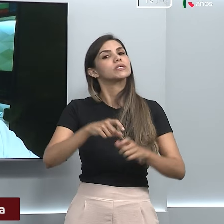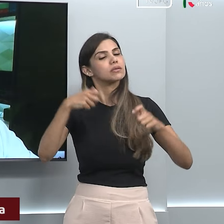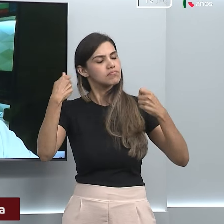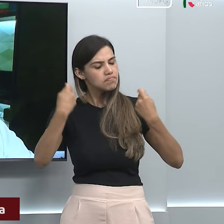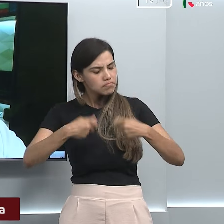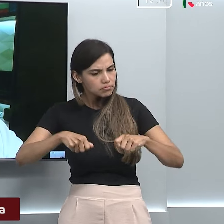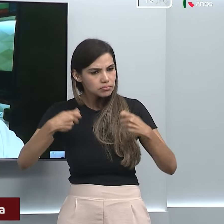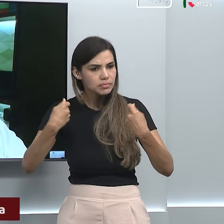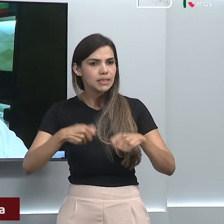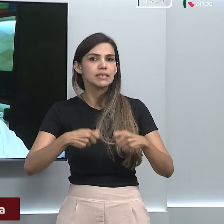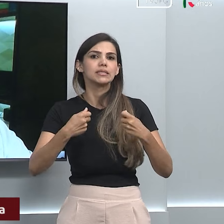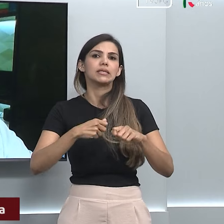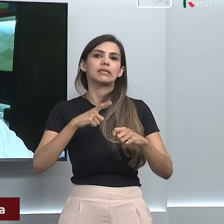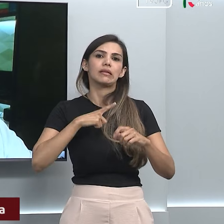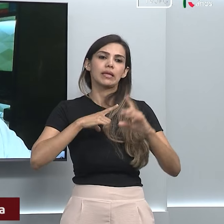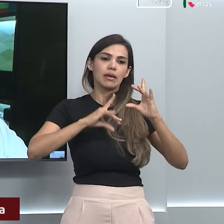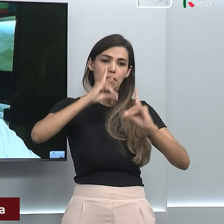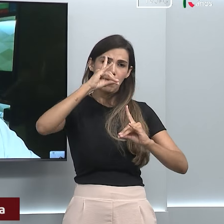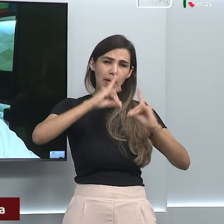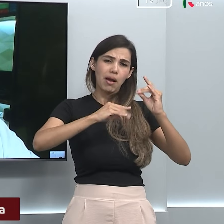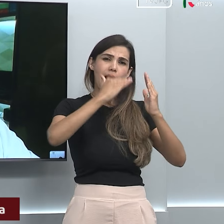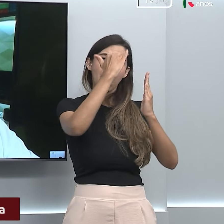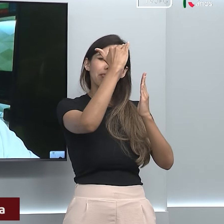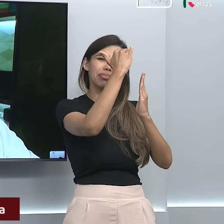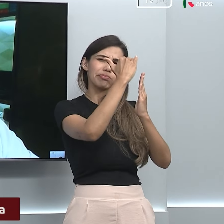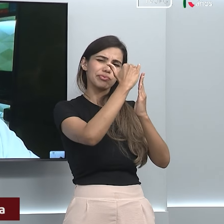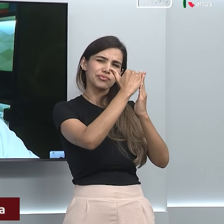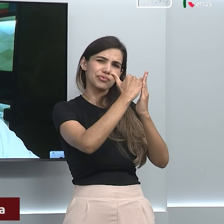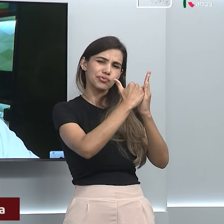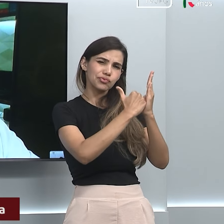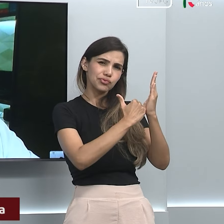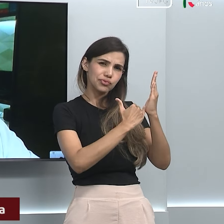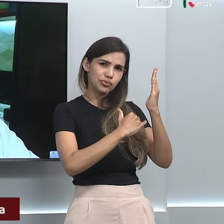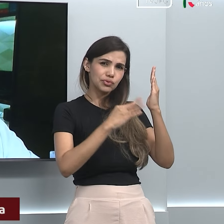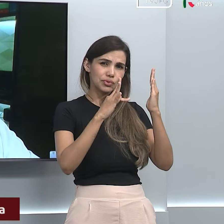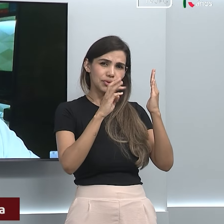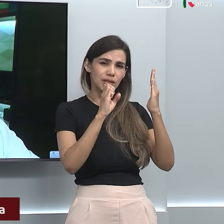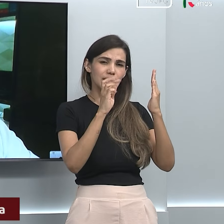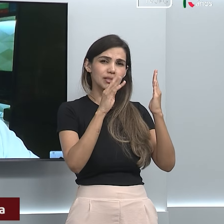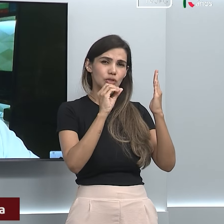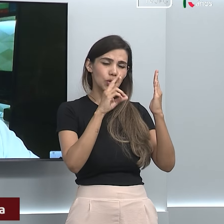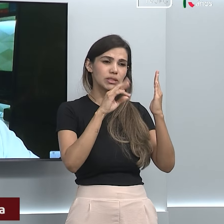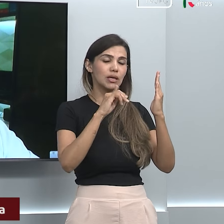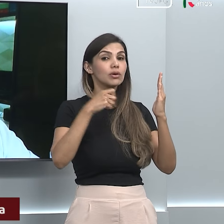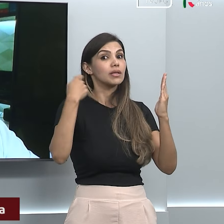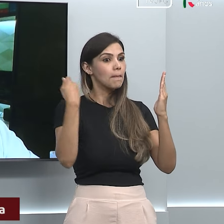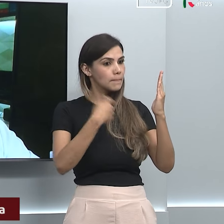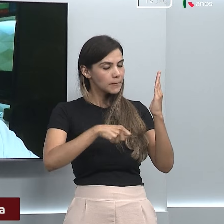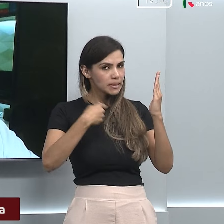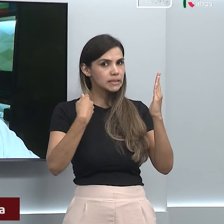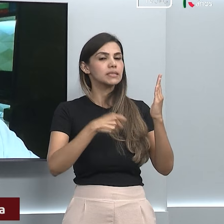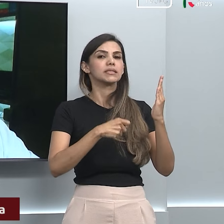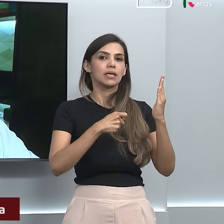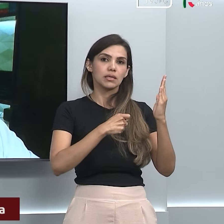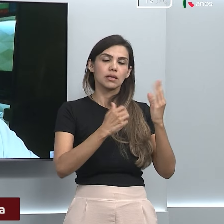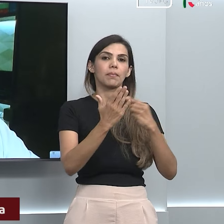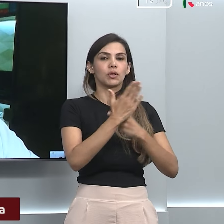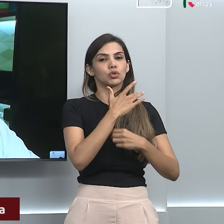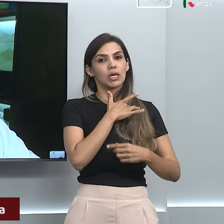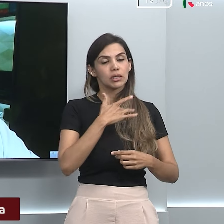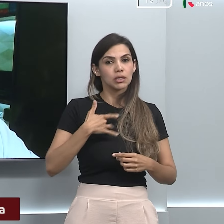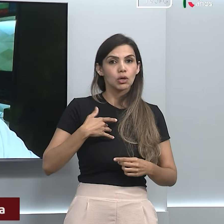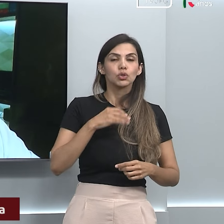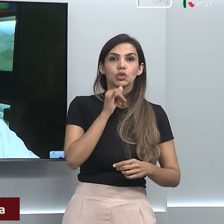realmente tem uma queda dos níveis de testosterona por uma alteração, seja central na hipófise,